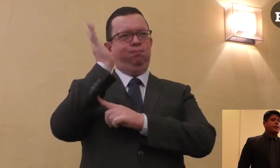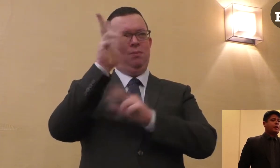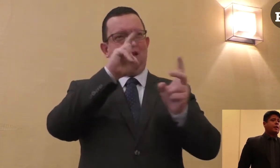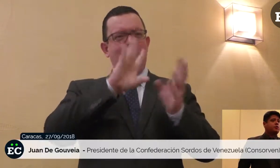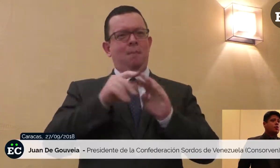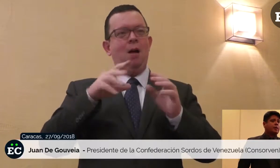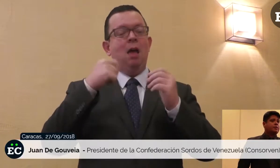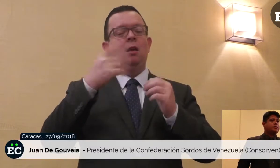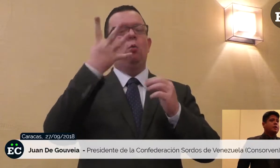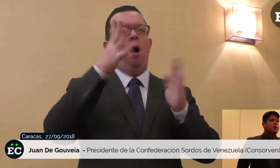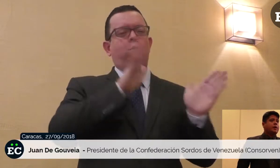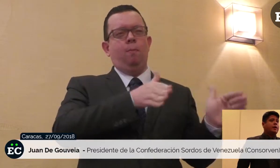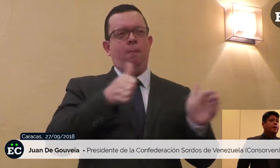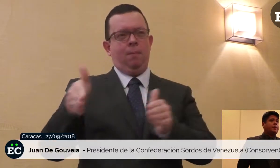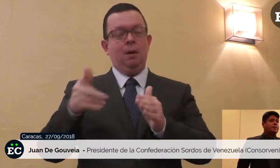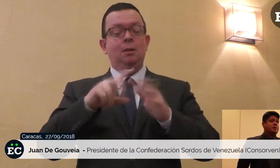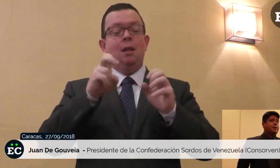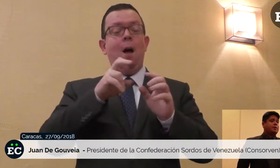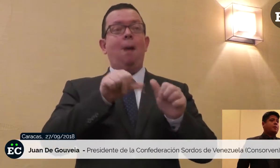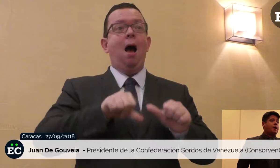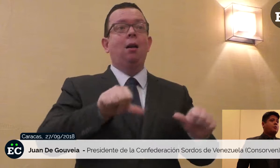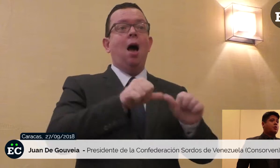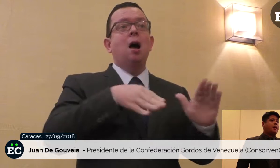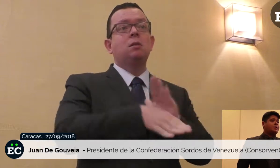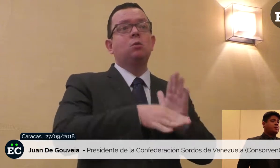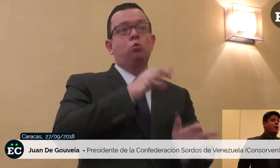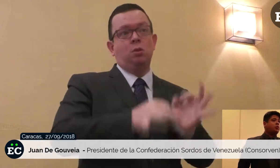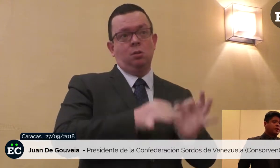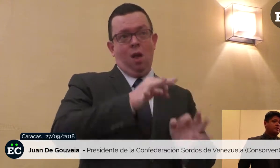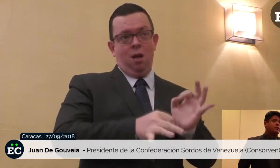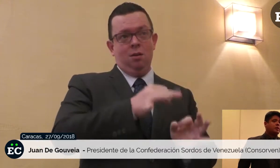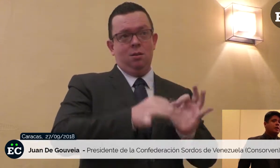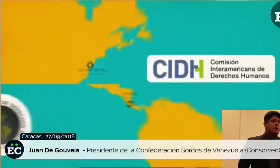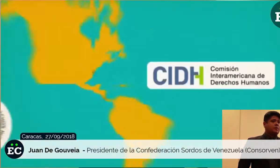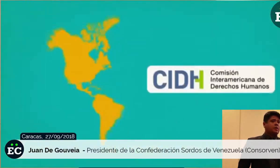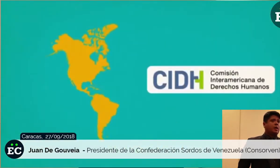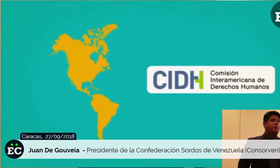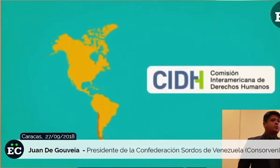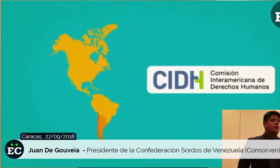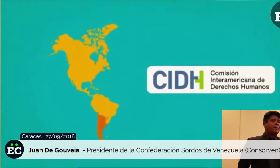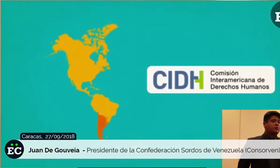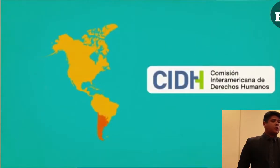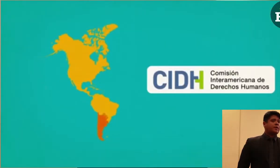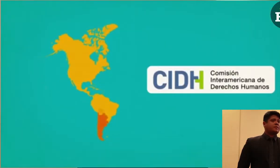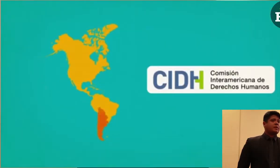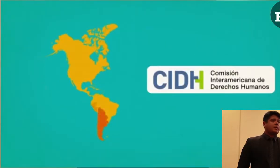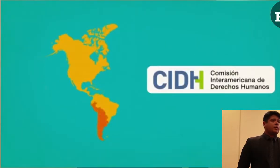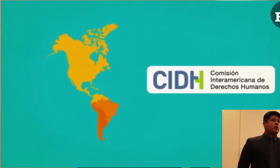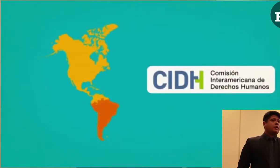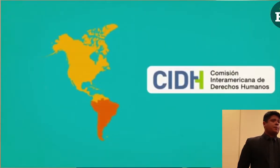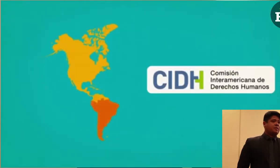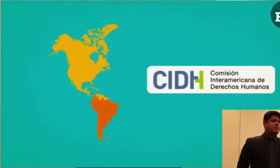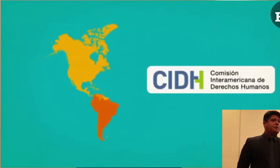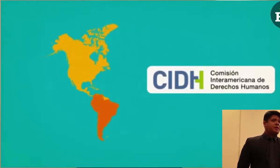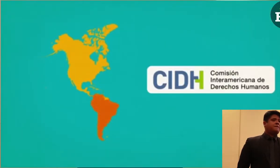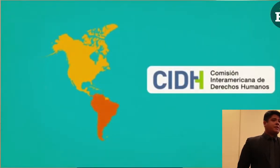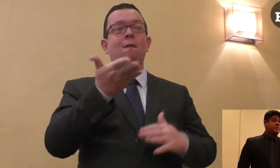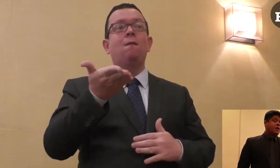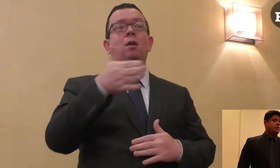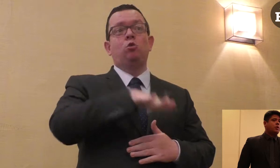En esta audiencia pública de la Comisión Interamericana de Derechos Humanos, precisamente hablábamos sobre el acceso a la justicia y mencionábamos dos personas